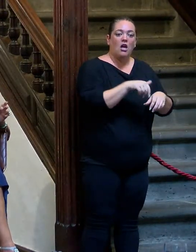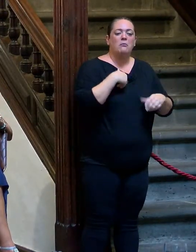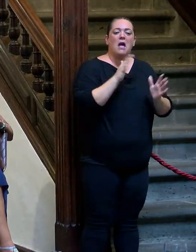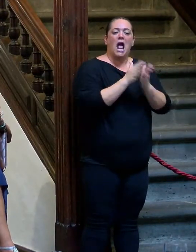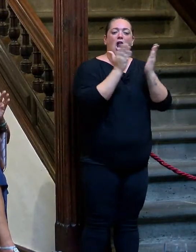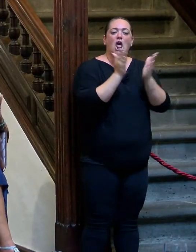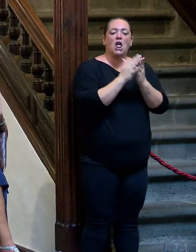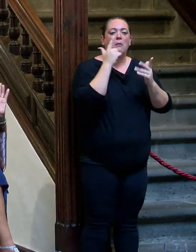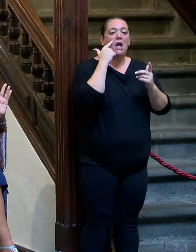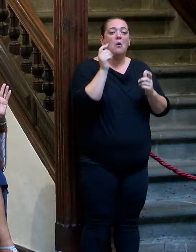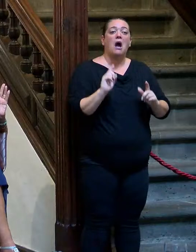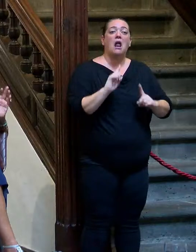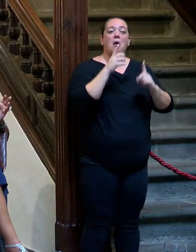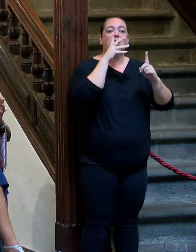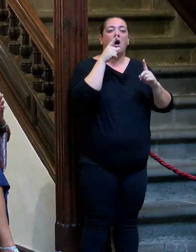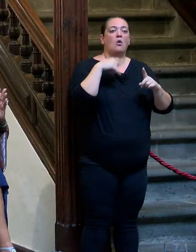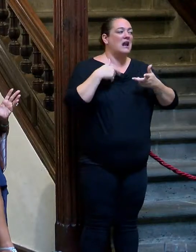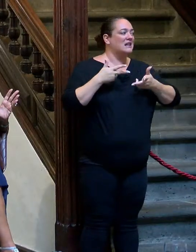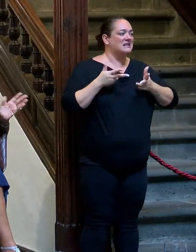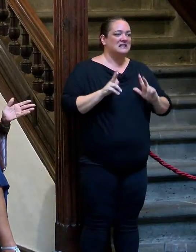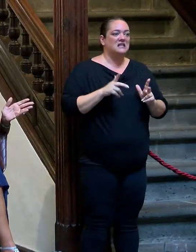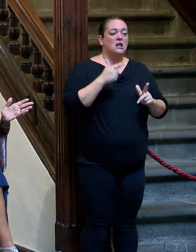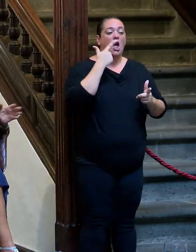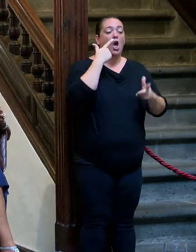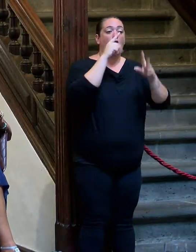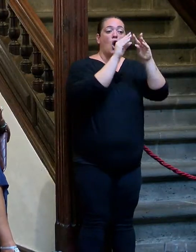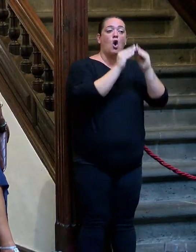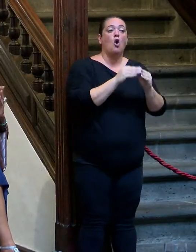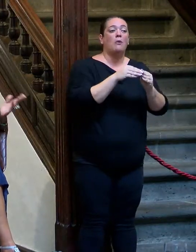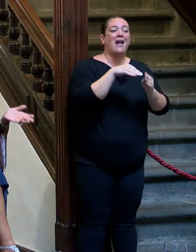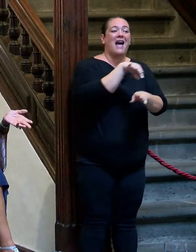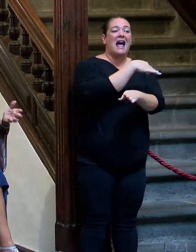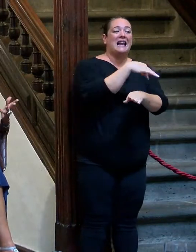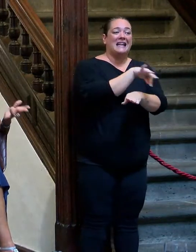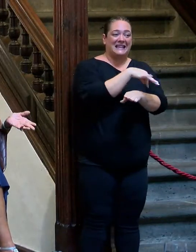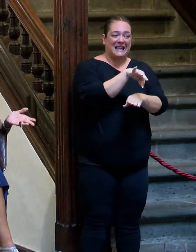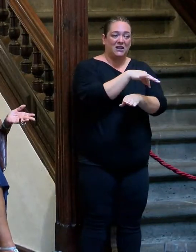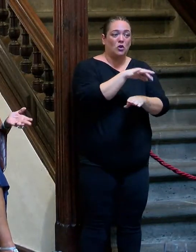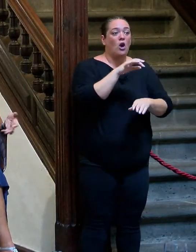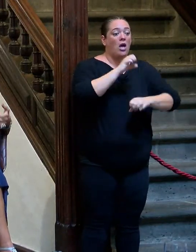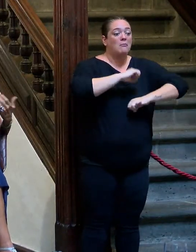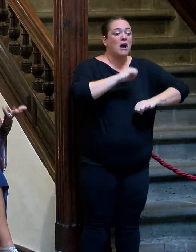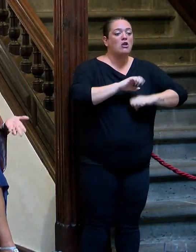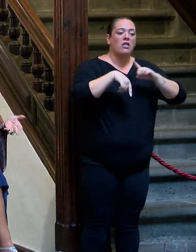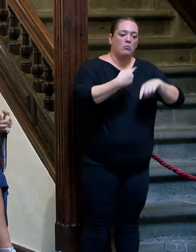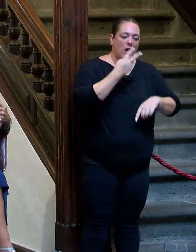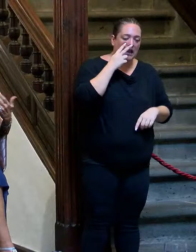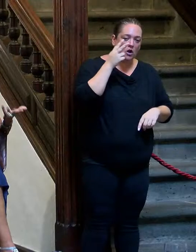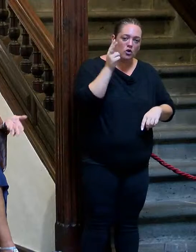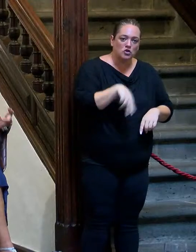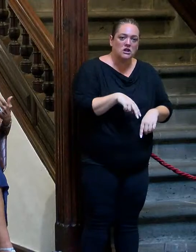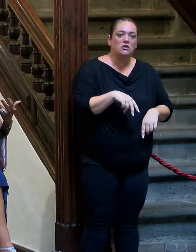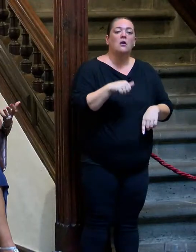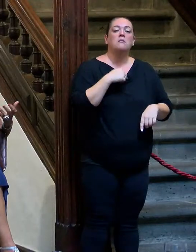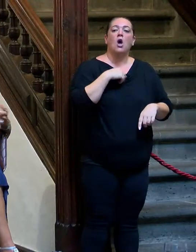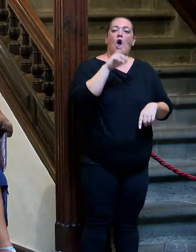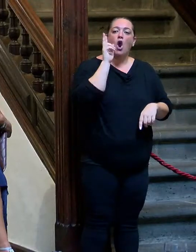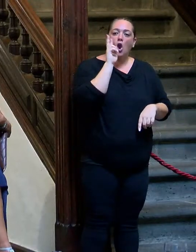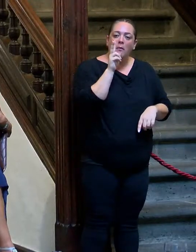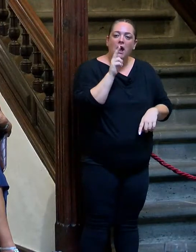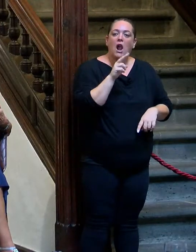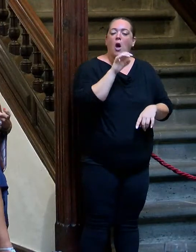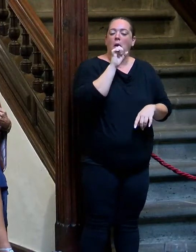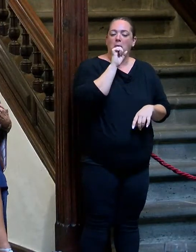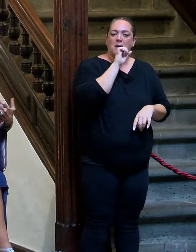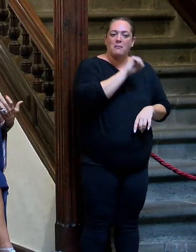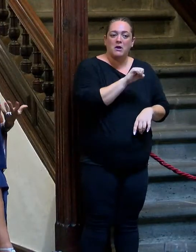Brasilia, y yo veía Brasilia. Es obra de Niemeyer, un arquitecto que después de mayor ya he reconocido. Y lo puedo, y me gusta, y lo admiro. Pero en